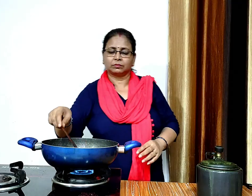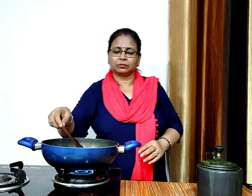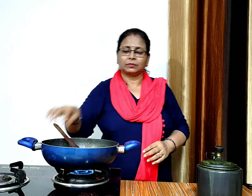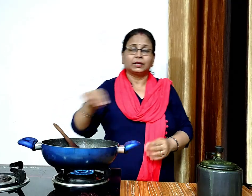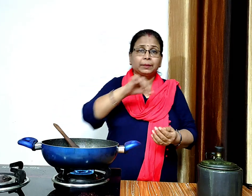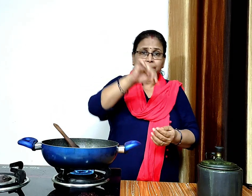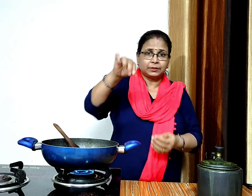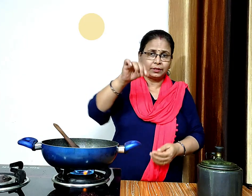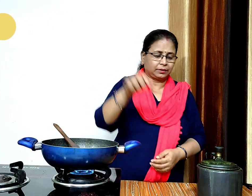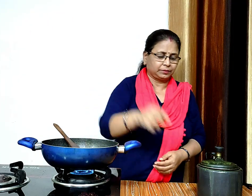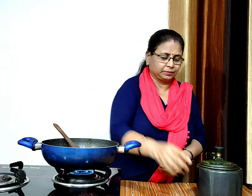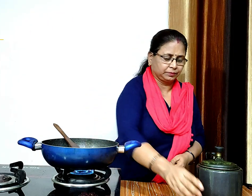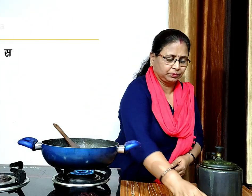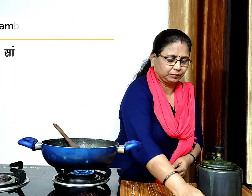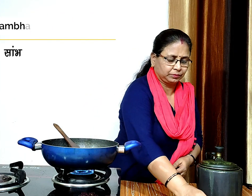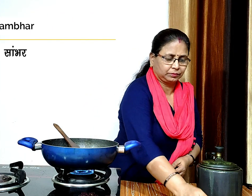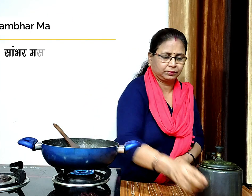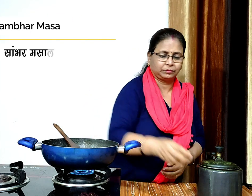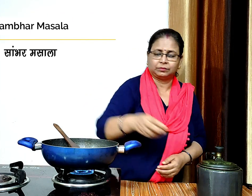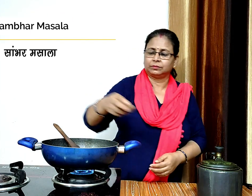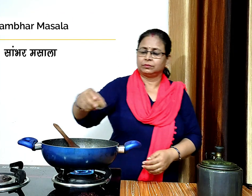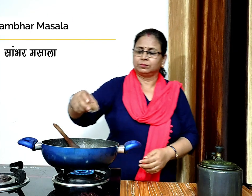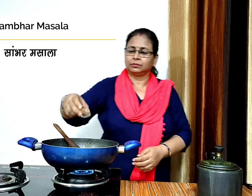अब इसमें देड़ चमत सामबर मसाला डालेंगे